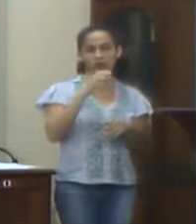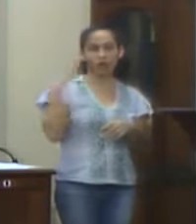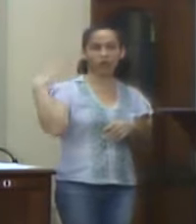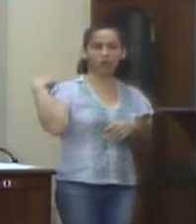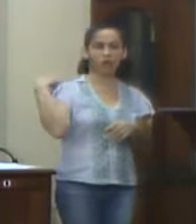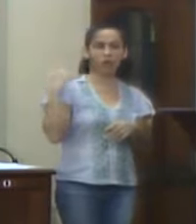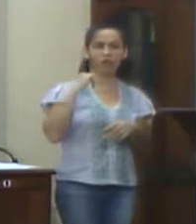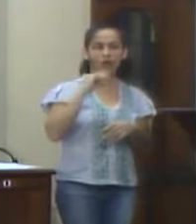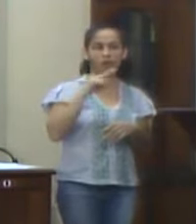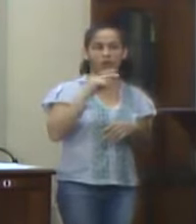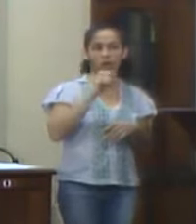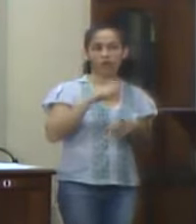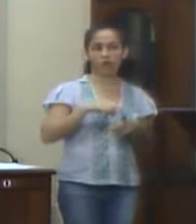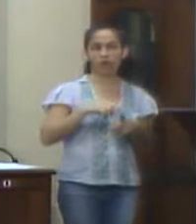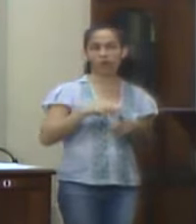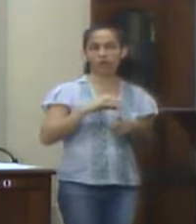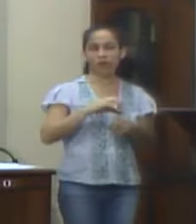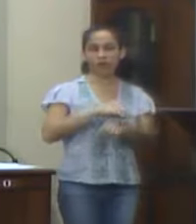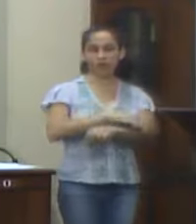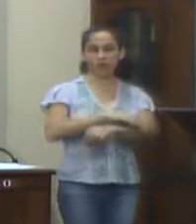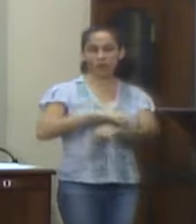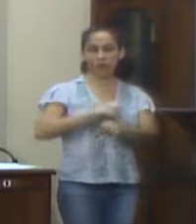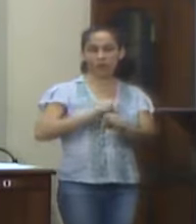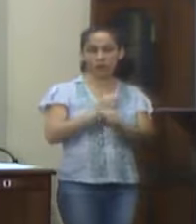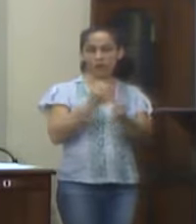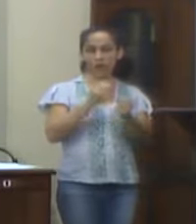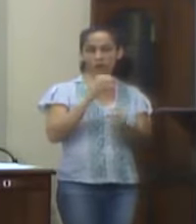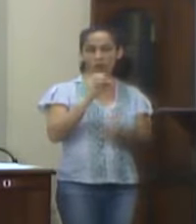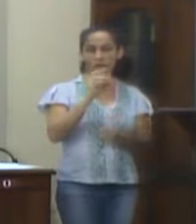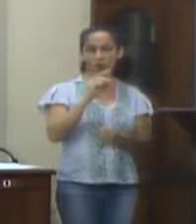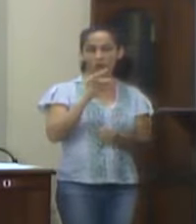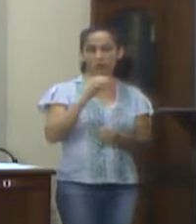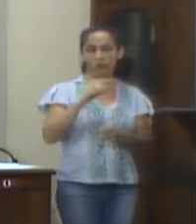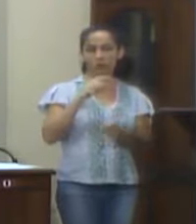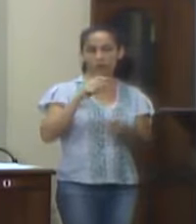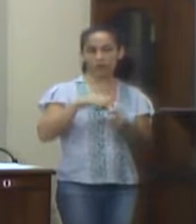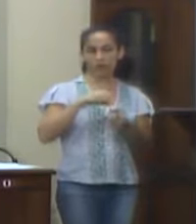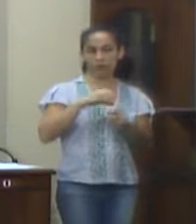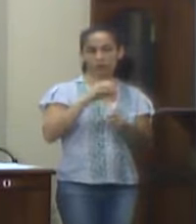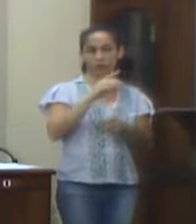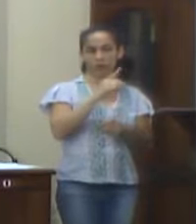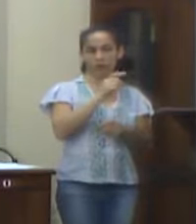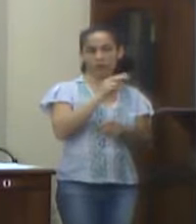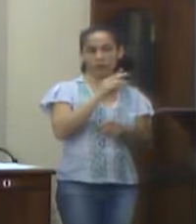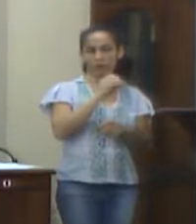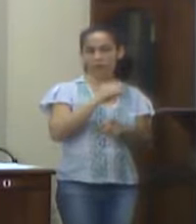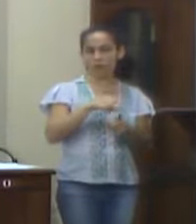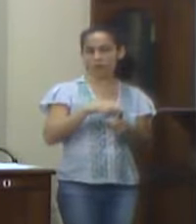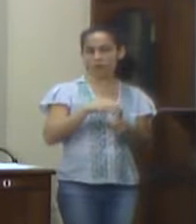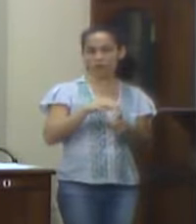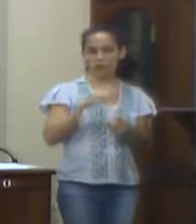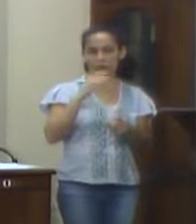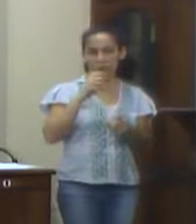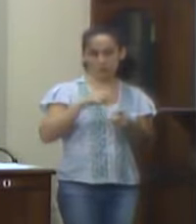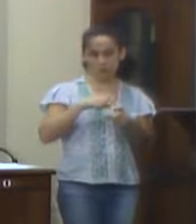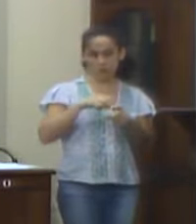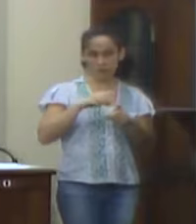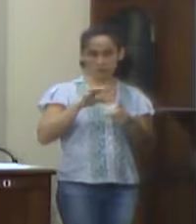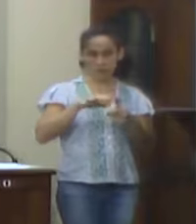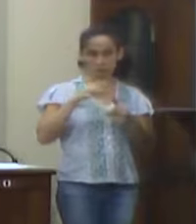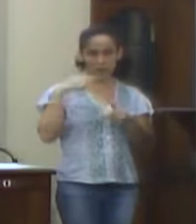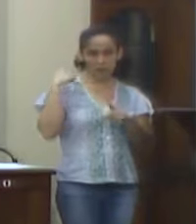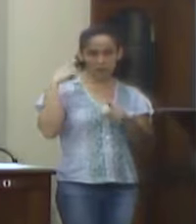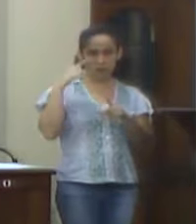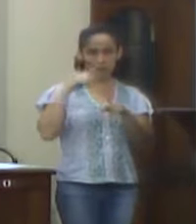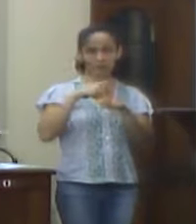doutora Yves Menezes, ortopedia, doutor Paulo Januzzi, psiquiatria, doutor Mário Villani, reumatologia, doutor